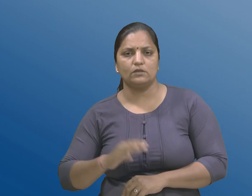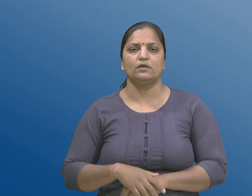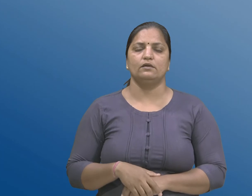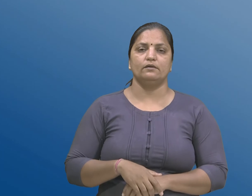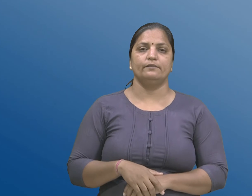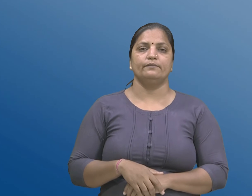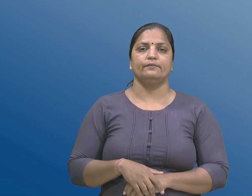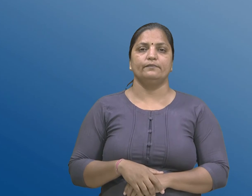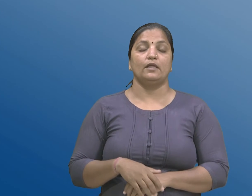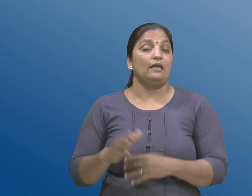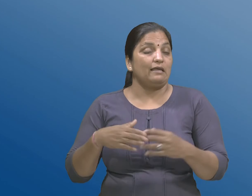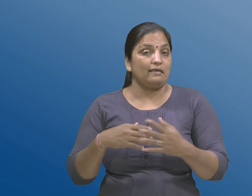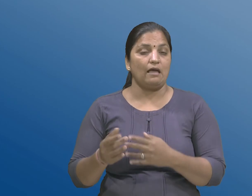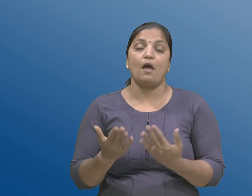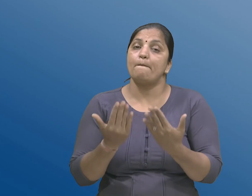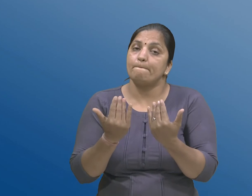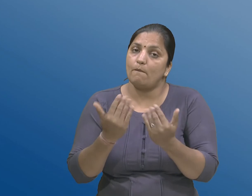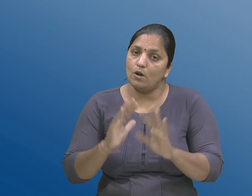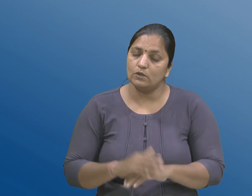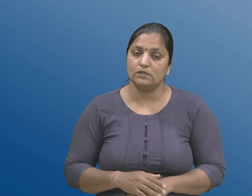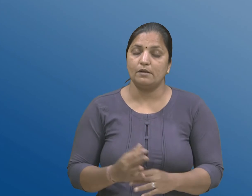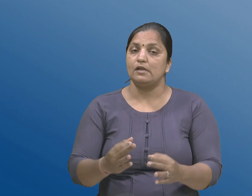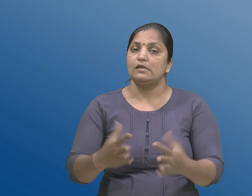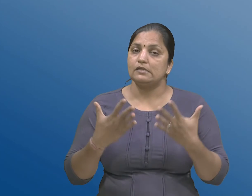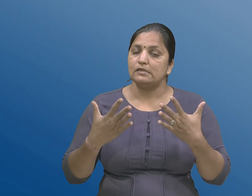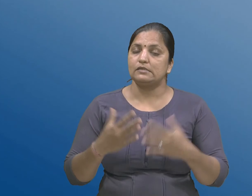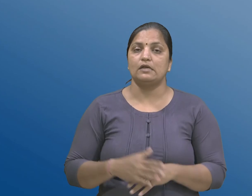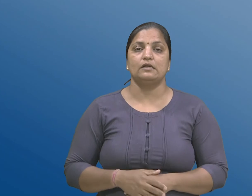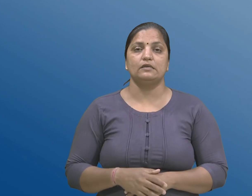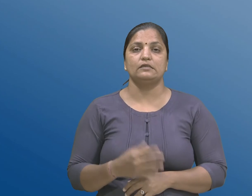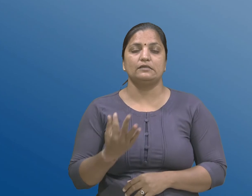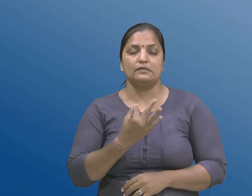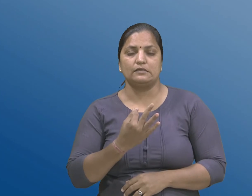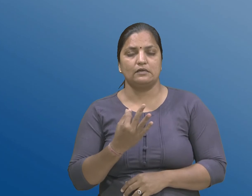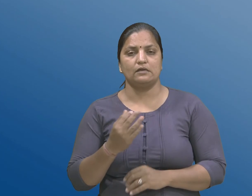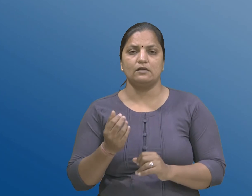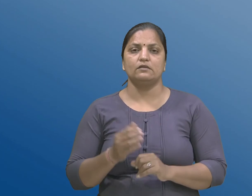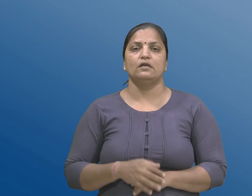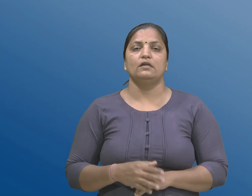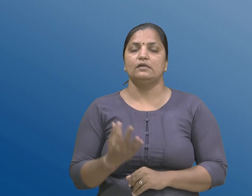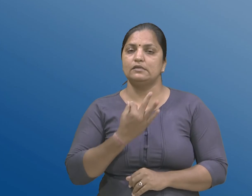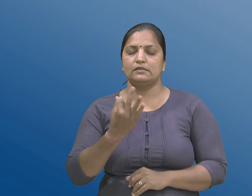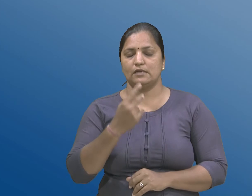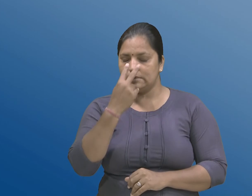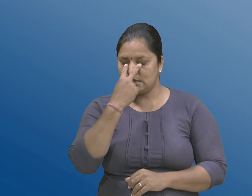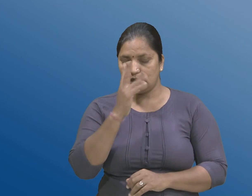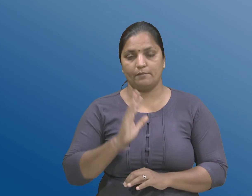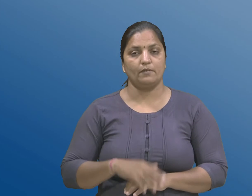अथवा शक्य श्रेश्ट कामी सुधारा साथे सारी आँखमा 10